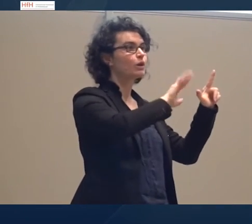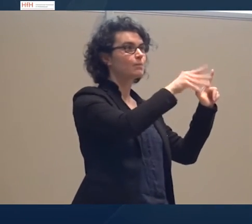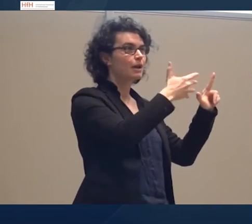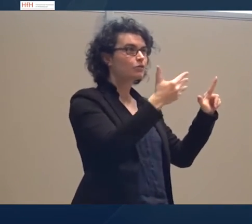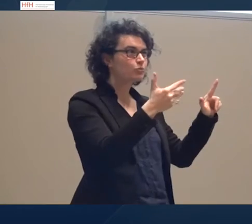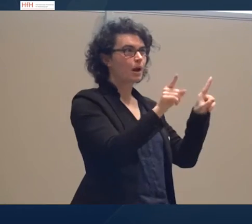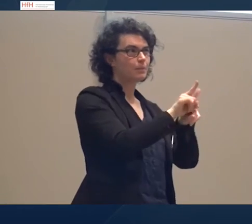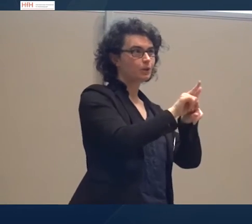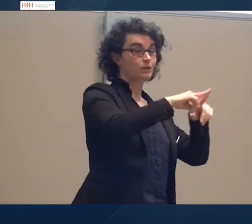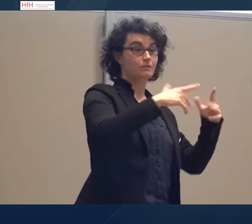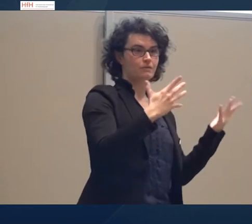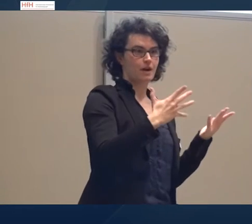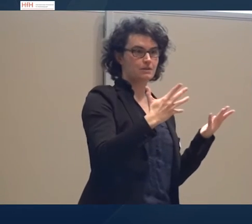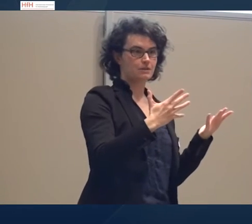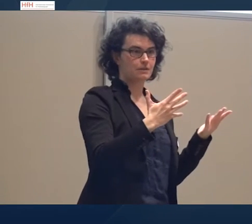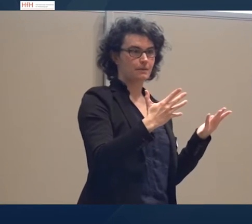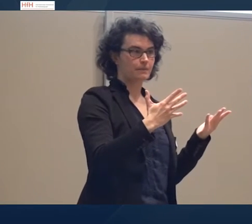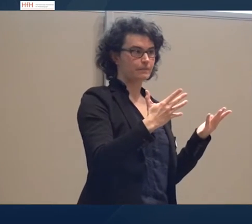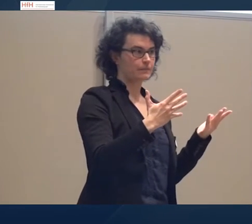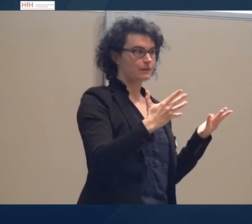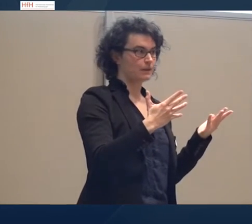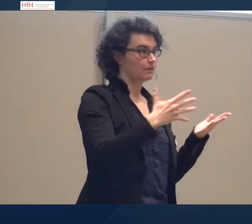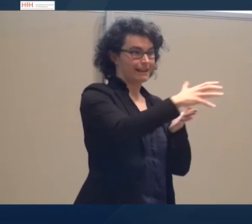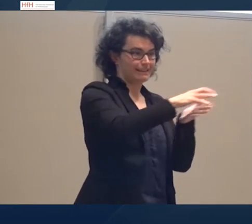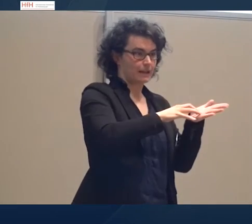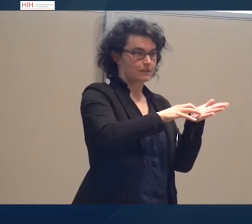Weil wir Textualität festmachen können, unabhängig und schriftlich sind.